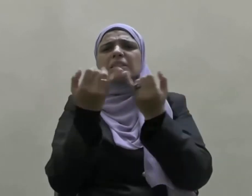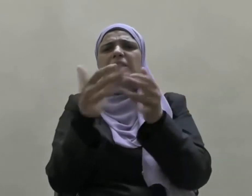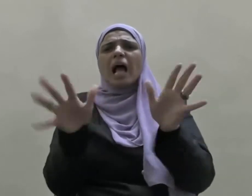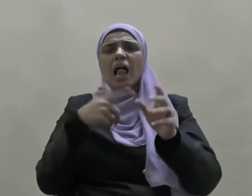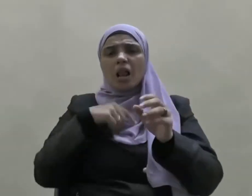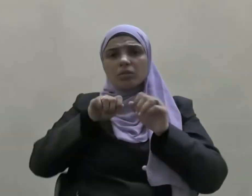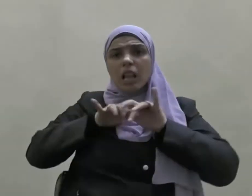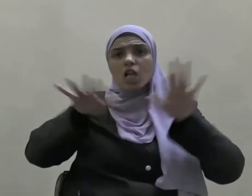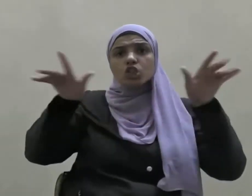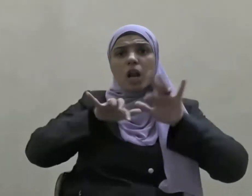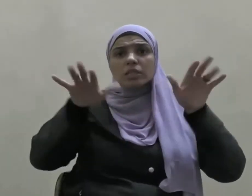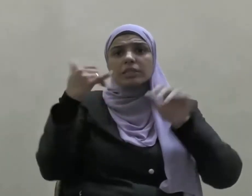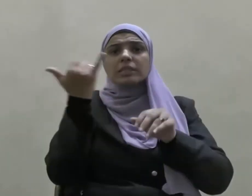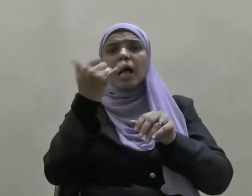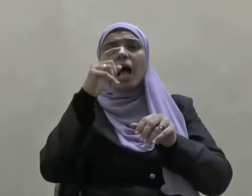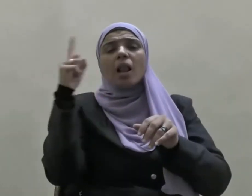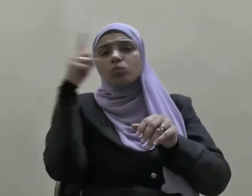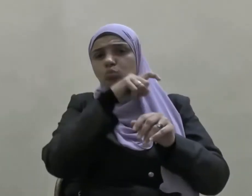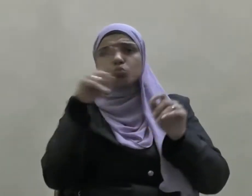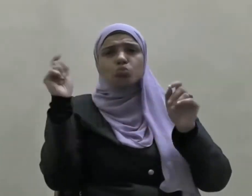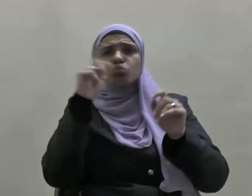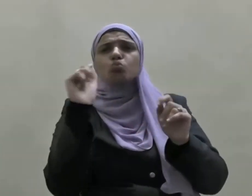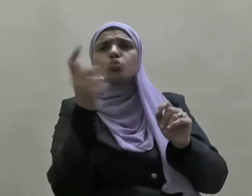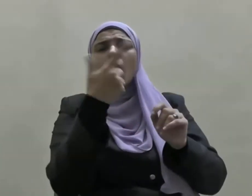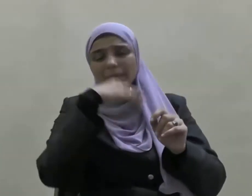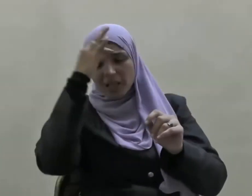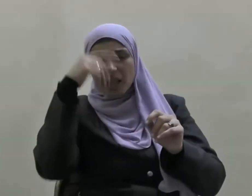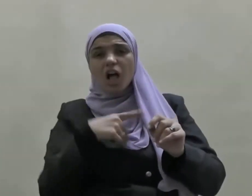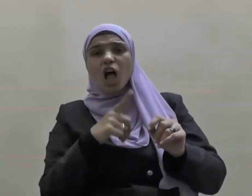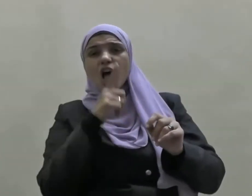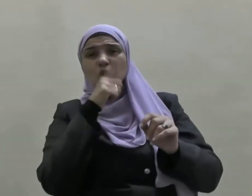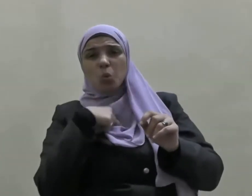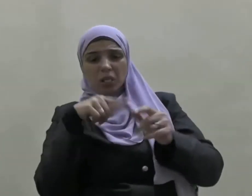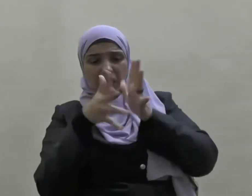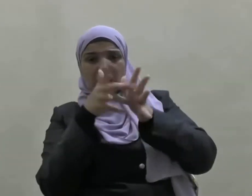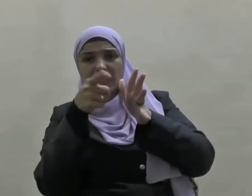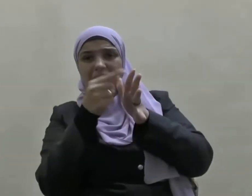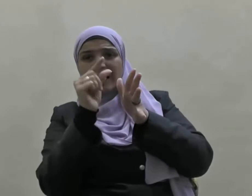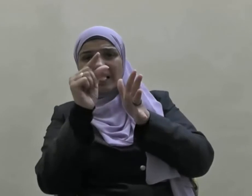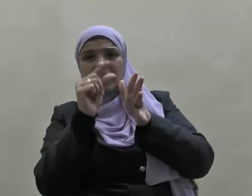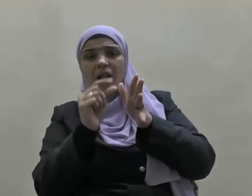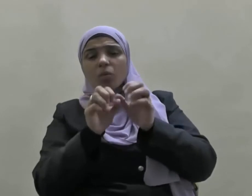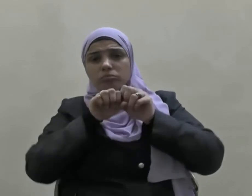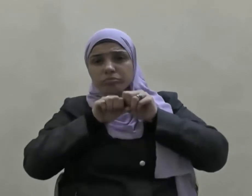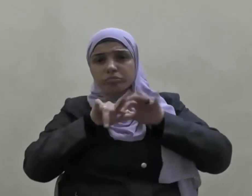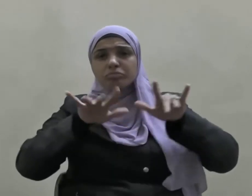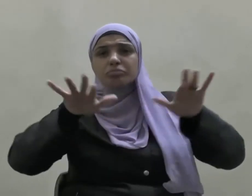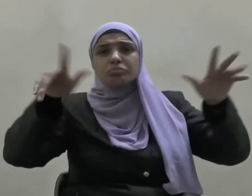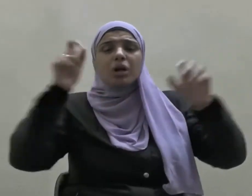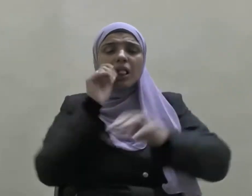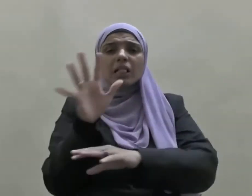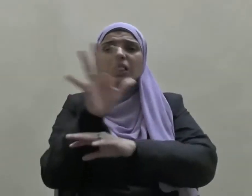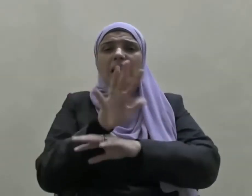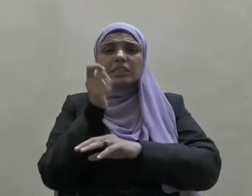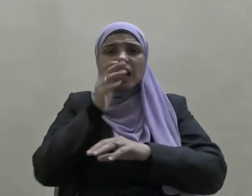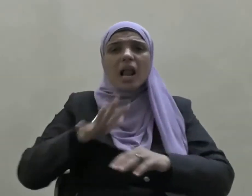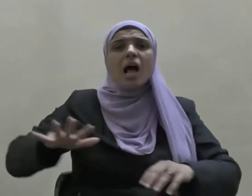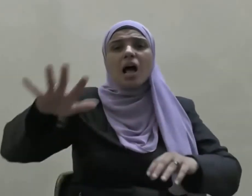أوسع انتشارا وأسرع وصولا وأكثر تأثيرا بل